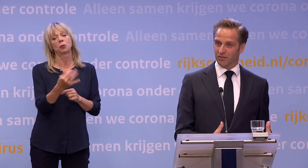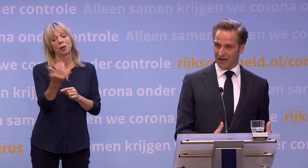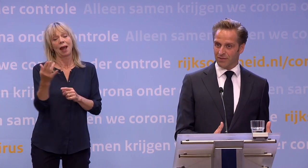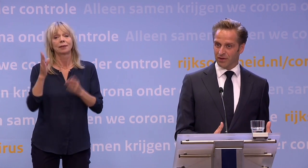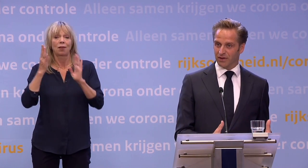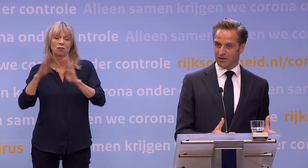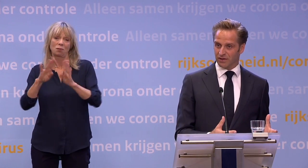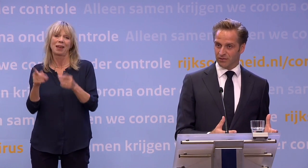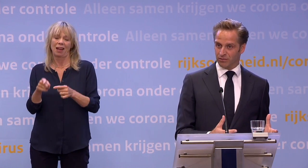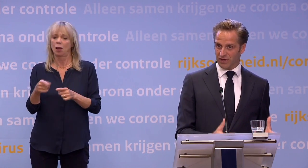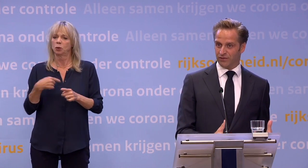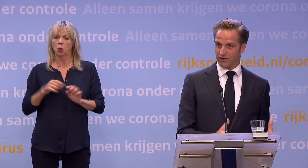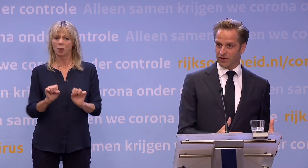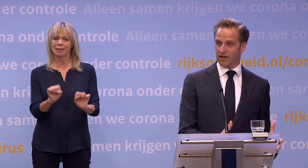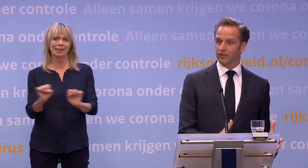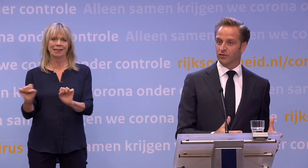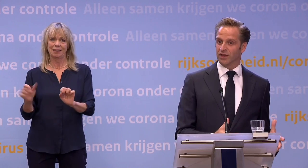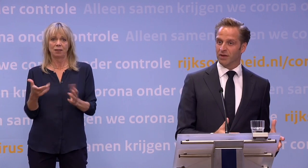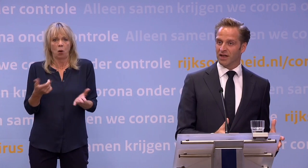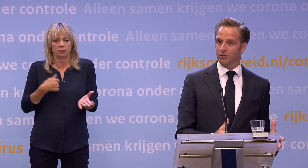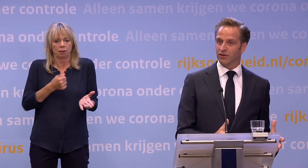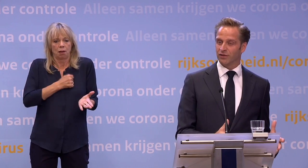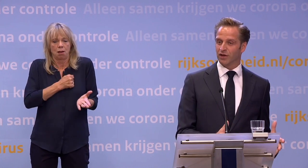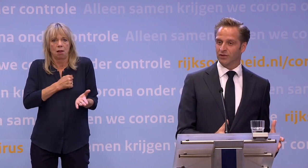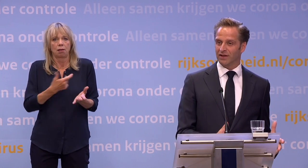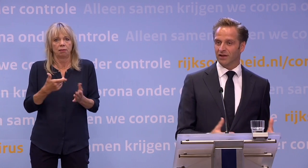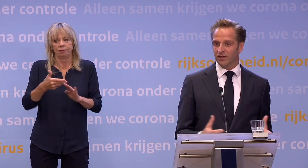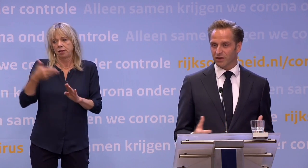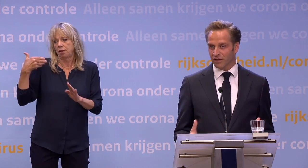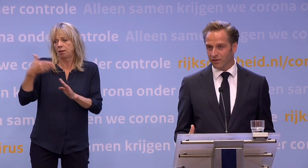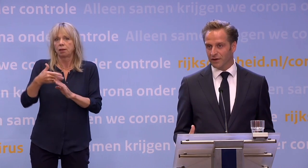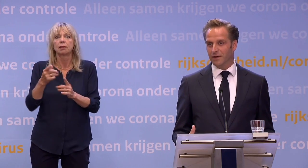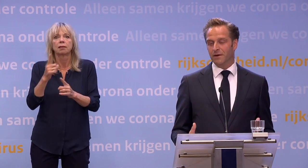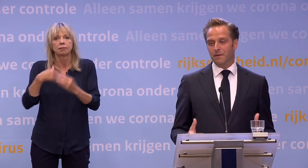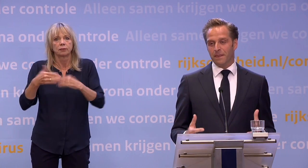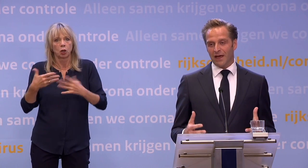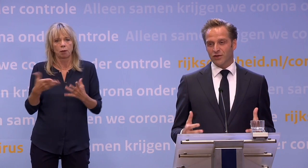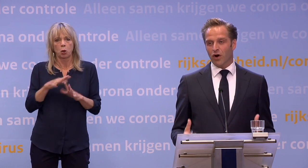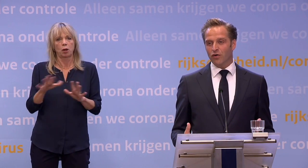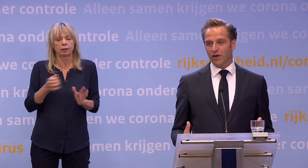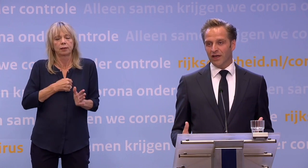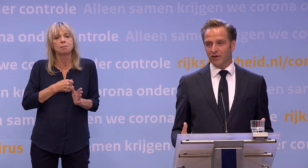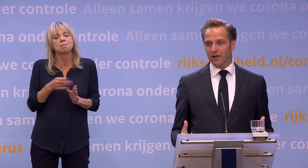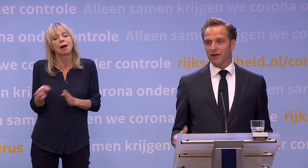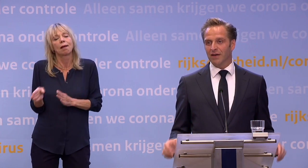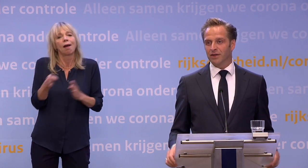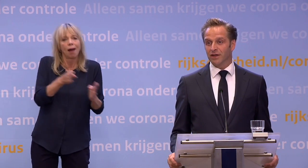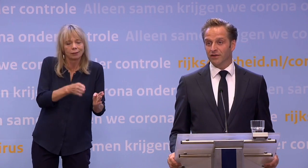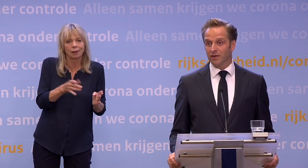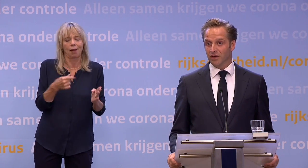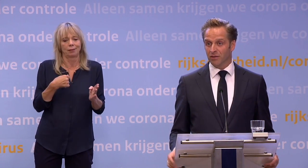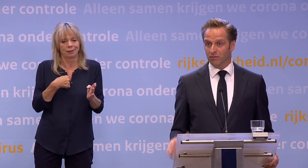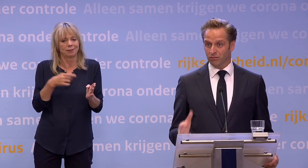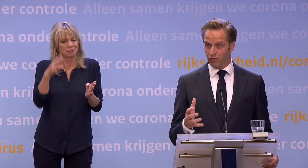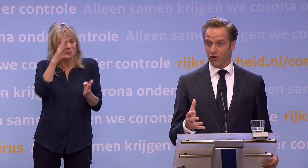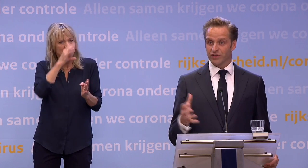ene kant is dat begrijpelijk als je beseft dat ze de schrik natuurlijk nog in de benen hebben van de afgelopen tijd. Aan de andere kant is het toch ook wel heel erg begrijpelijk